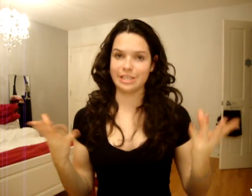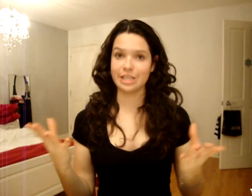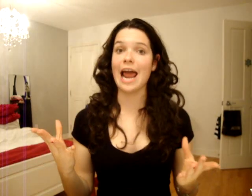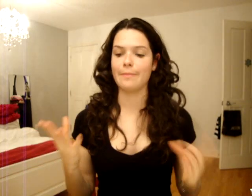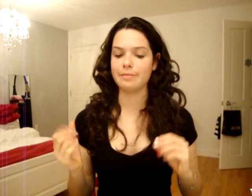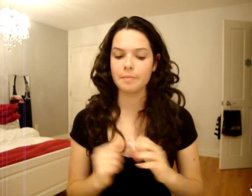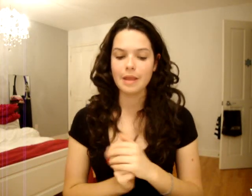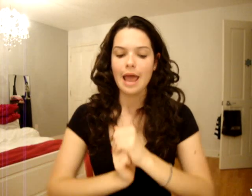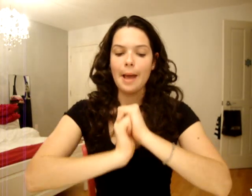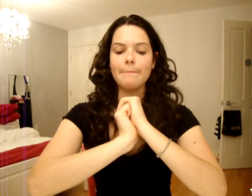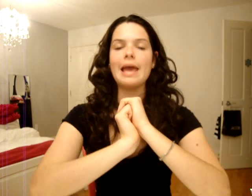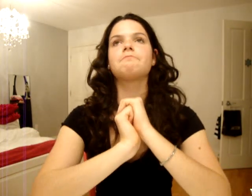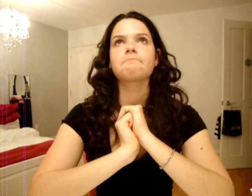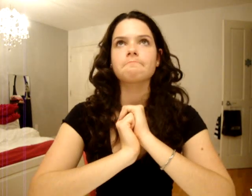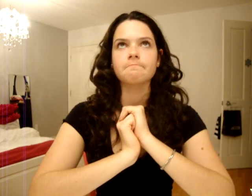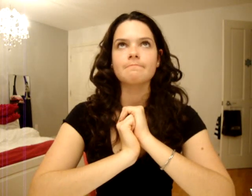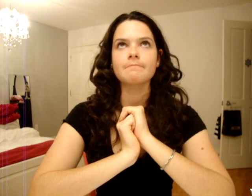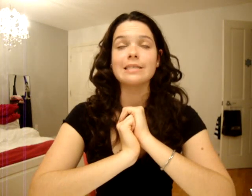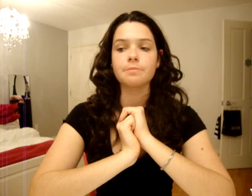c'est cher, le pinball. Mais, c'est ça.